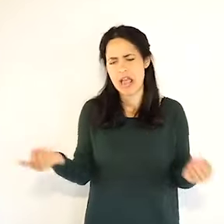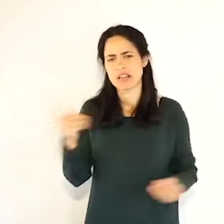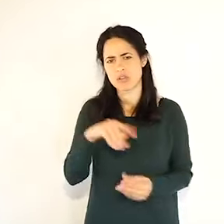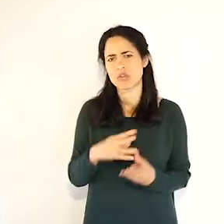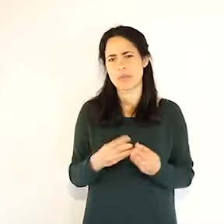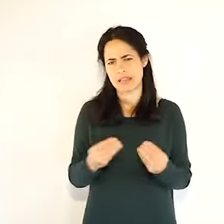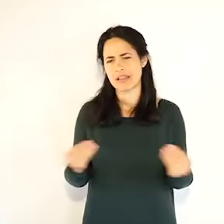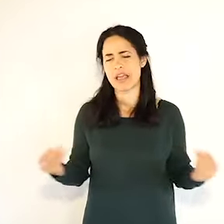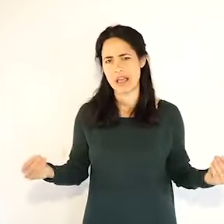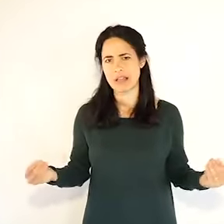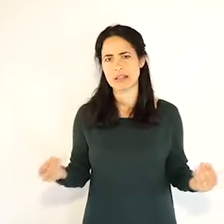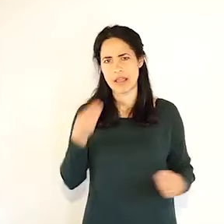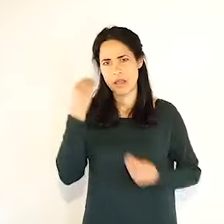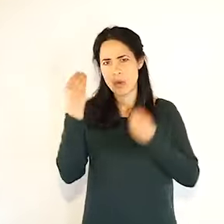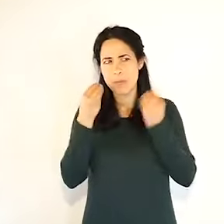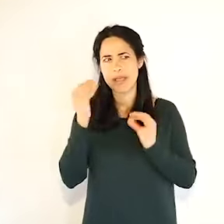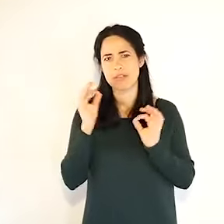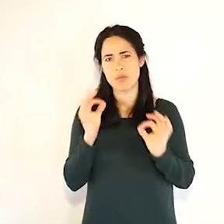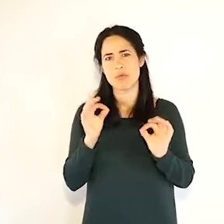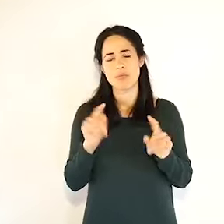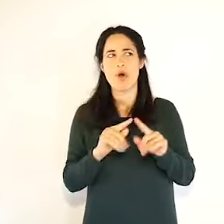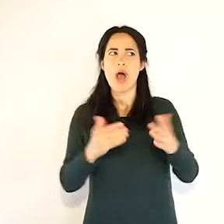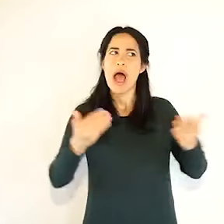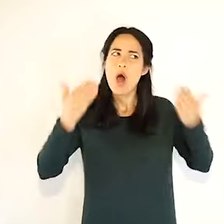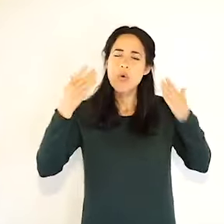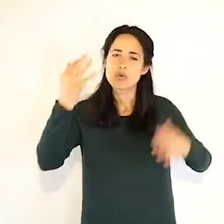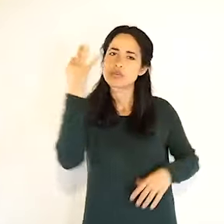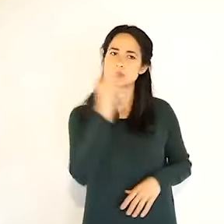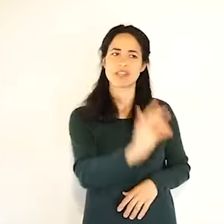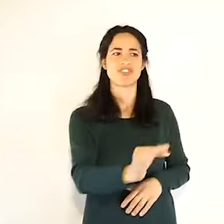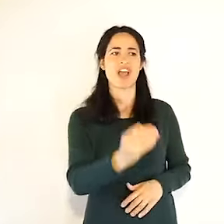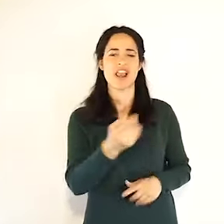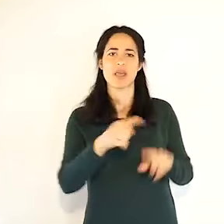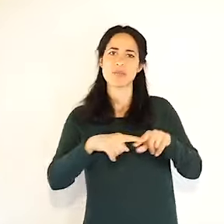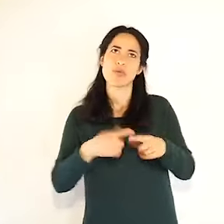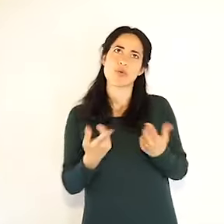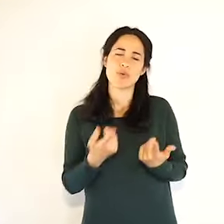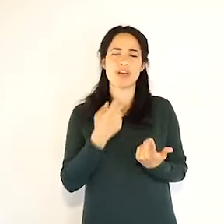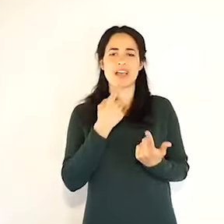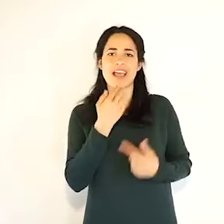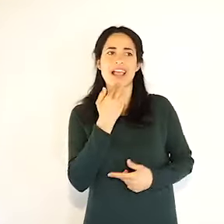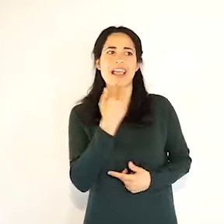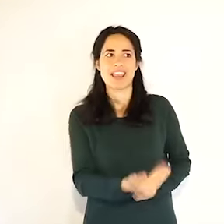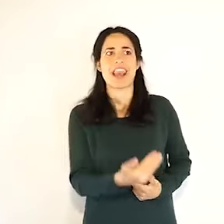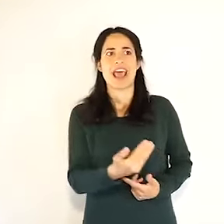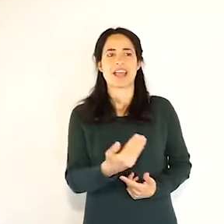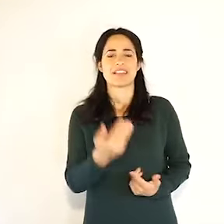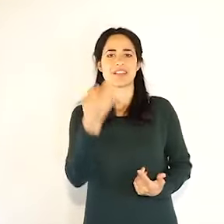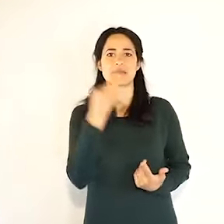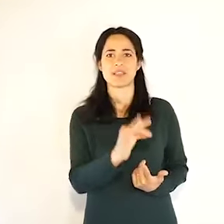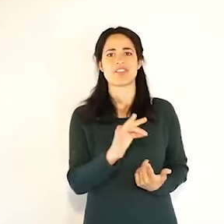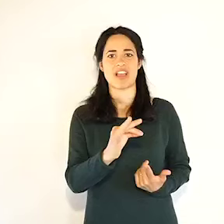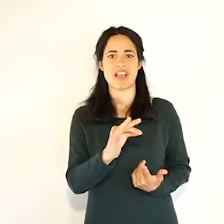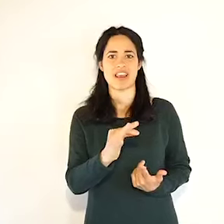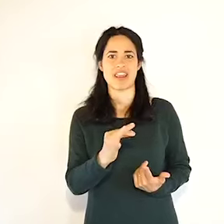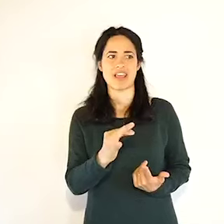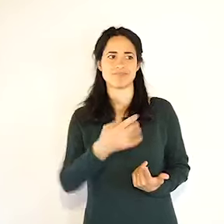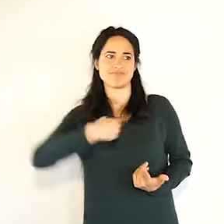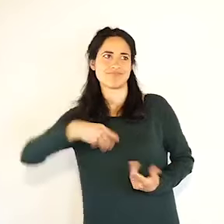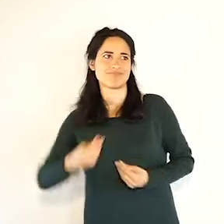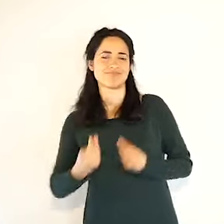e credo che abbiano bisogno di un augurio e anche di un grazie da parte di tutti noi noi ci